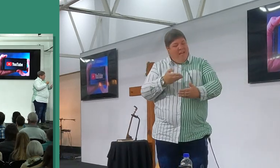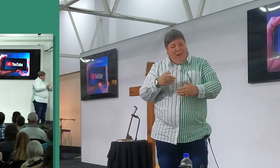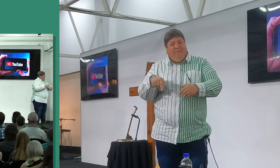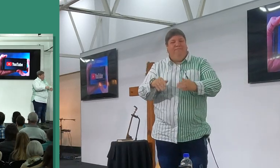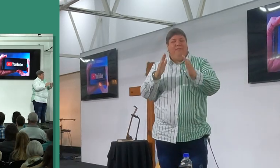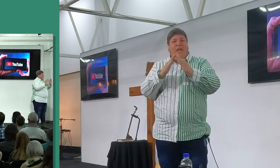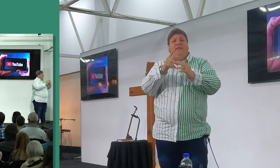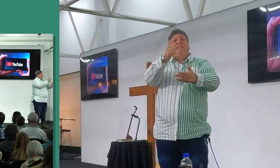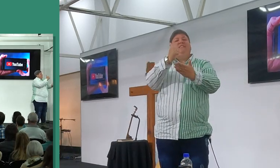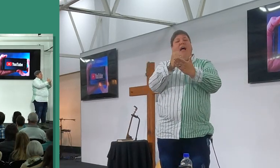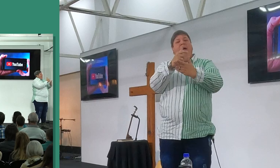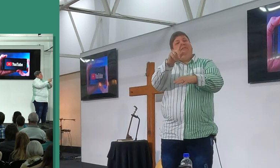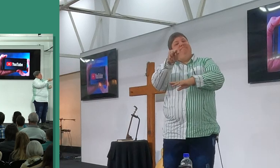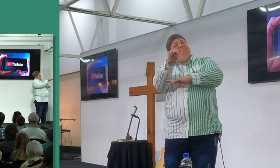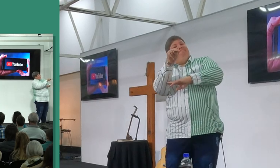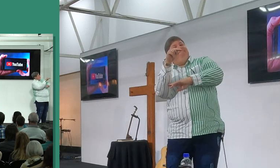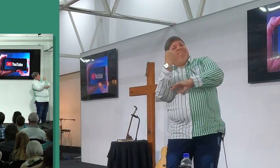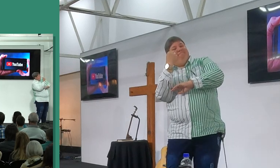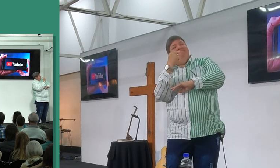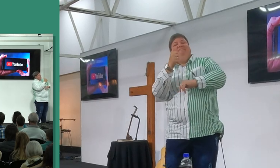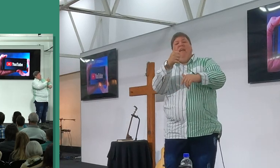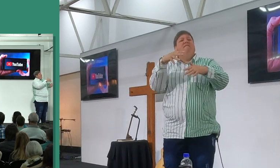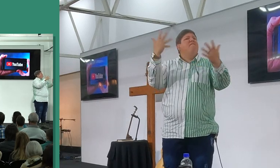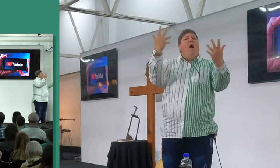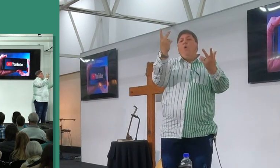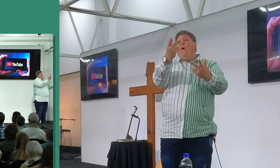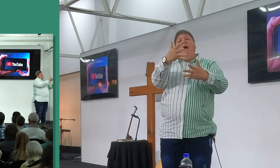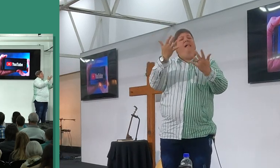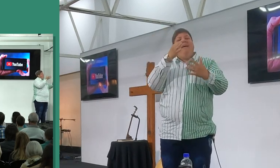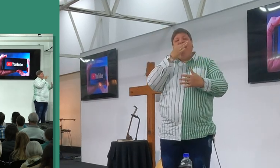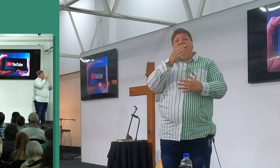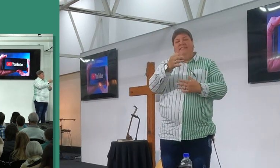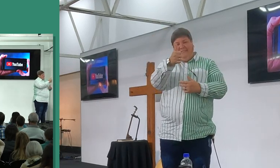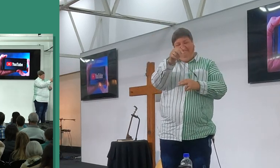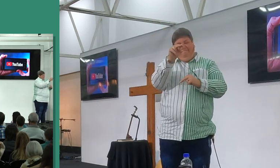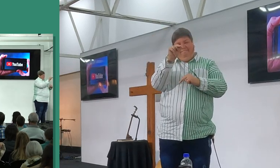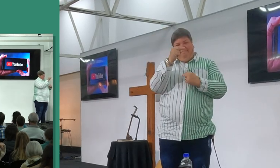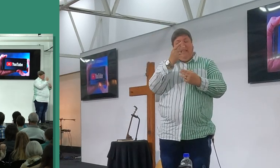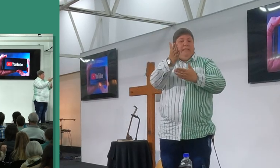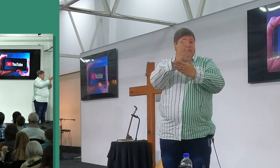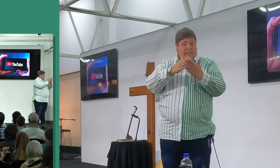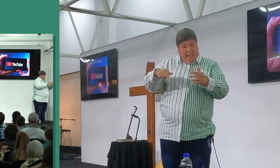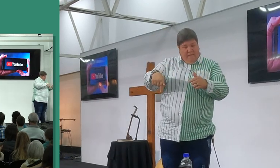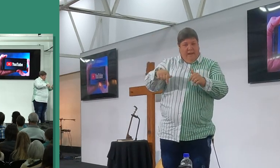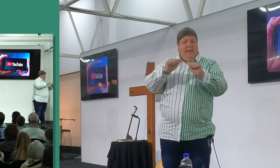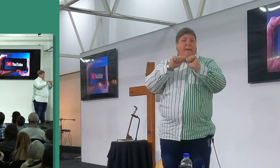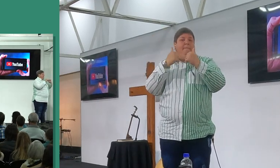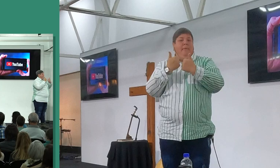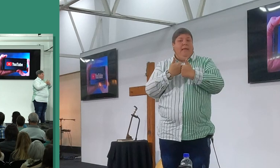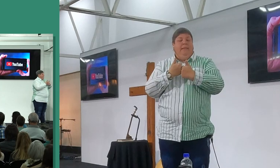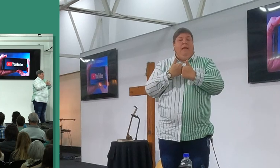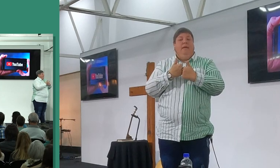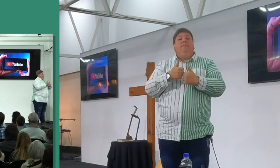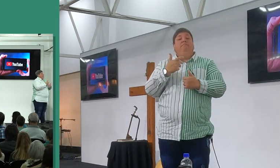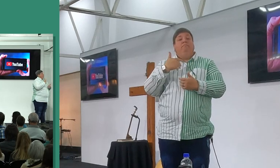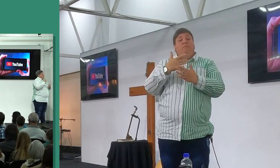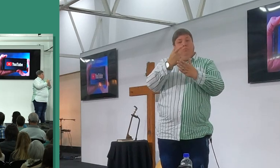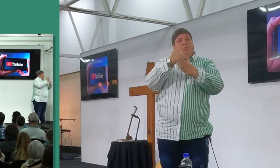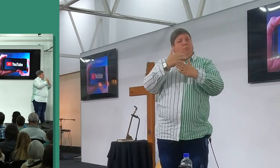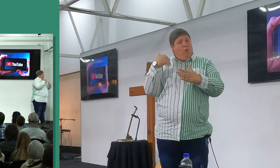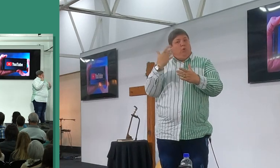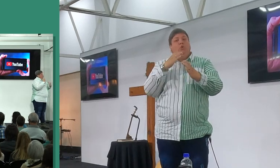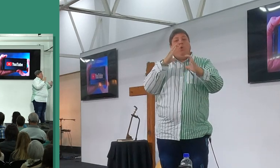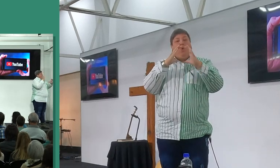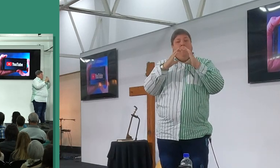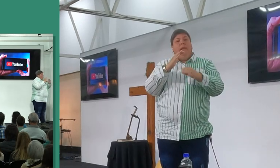huis te wees, in jou sitkamer, waar het ook al is, waarvan dan jy vir oog in kyk, jy is deel van die gemeente, en ons wil graag heen met ons kom niekje,